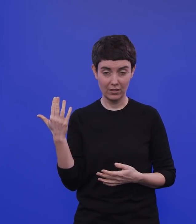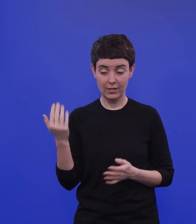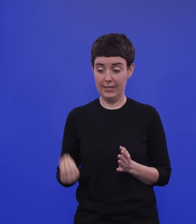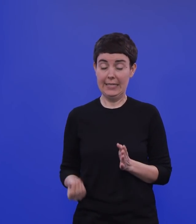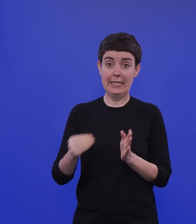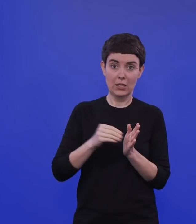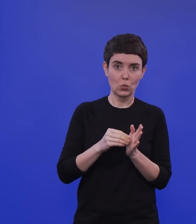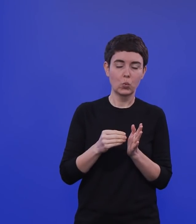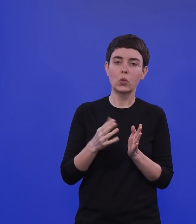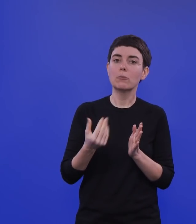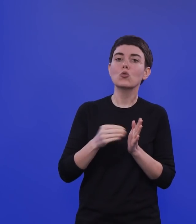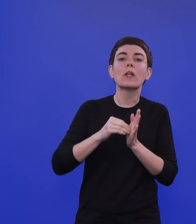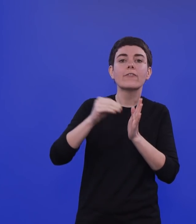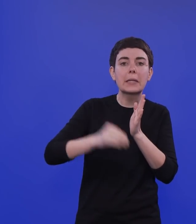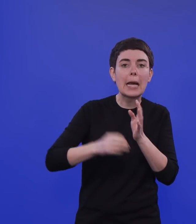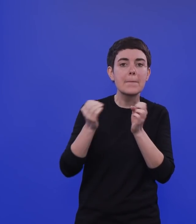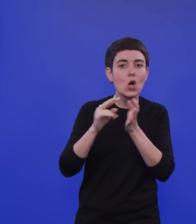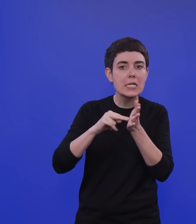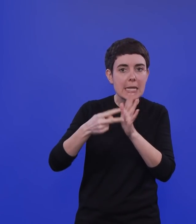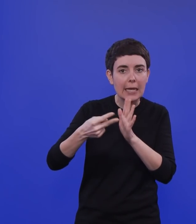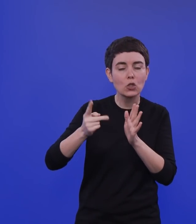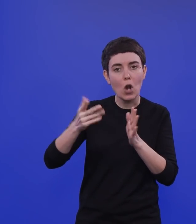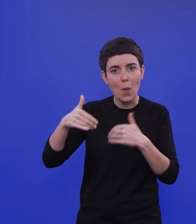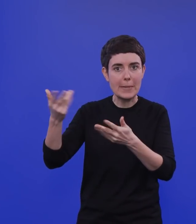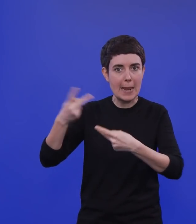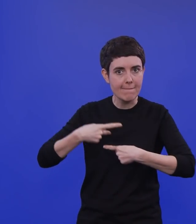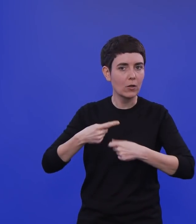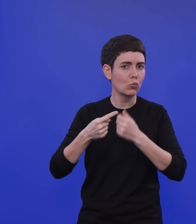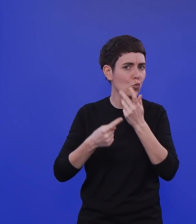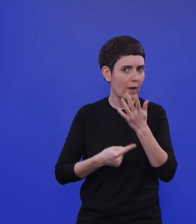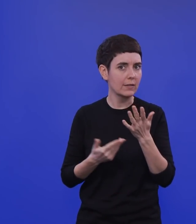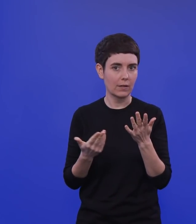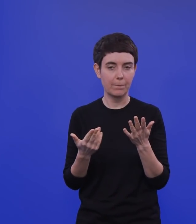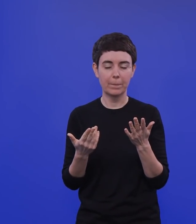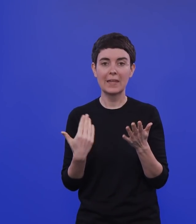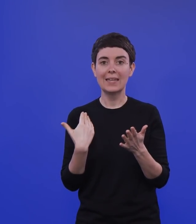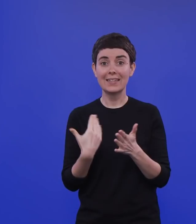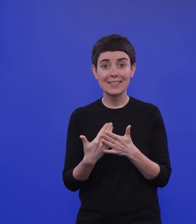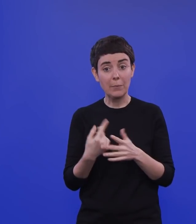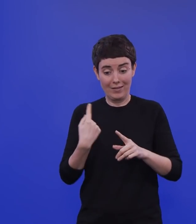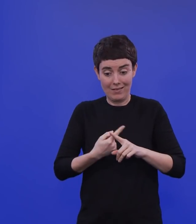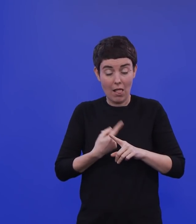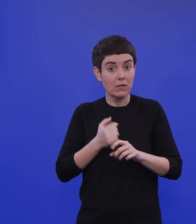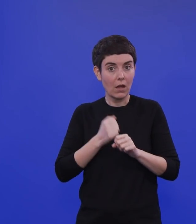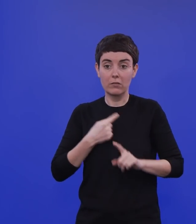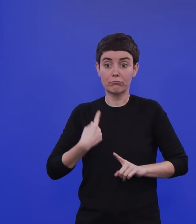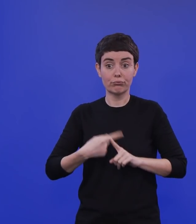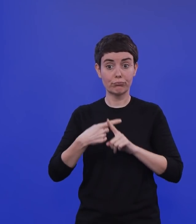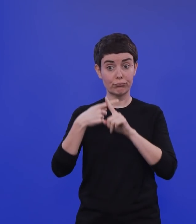offenbar Zusatzlieferverträge mit Biontech und so weiter. Also man kann diese Zahlen tatsächlich aufaddieren.